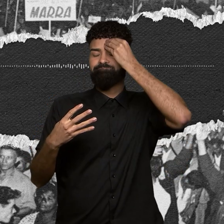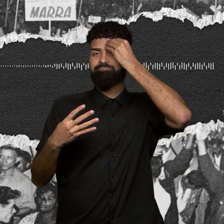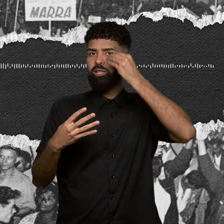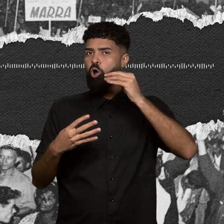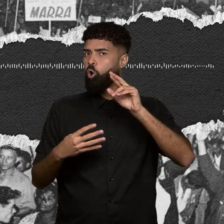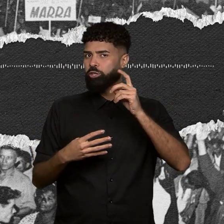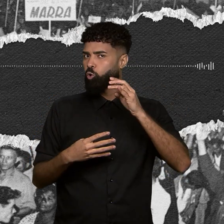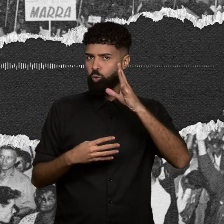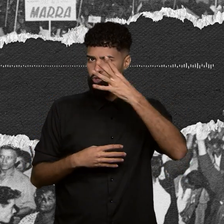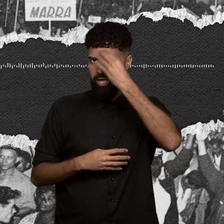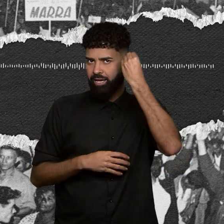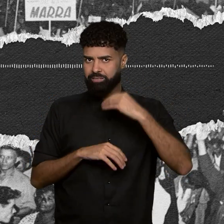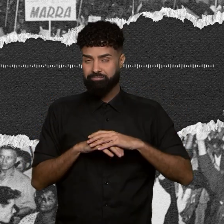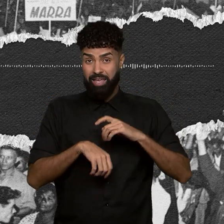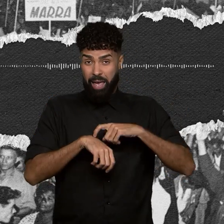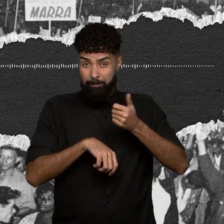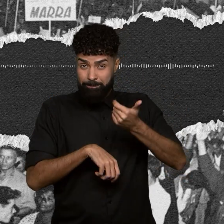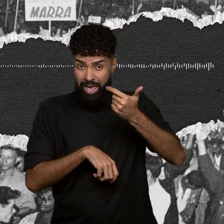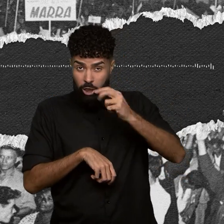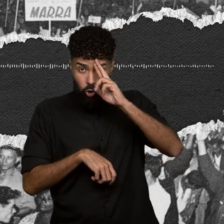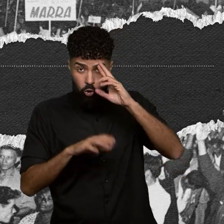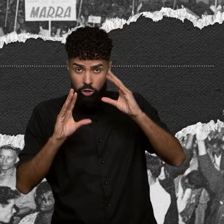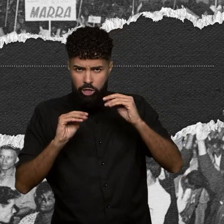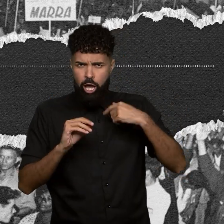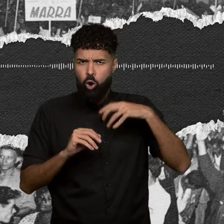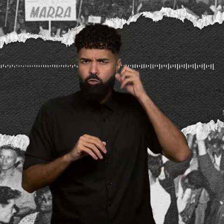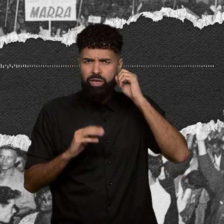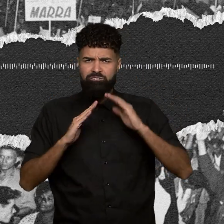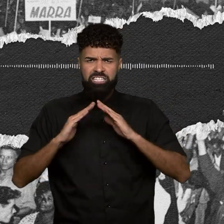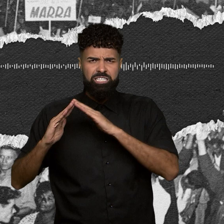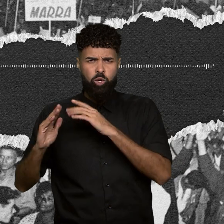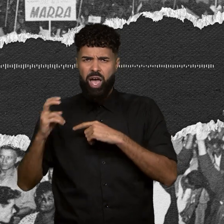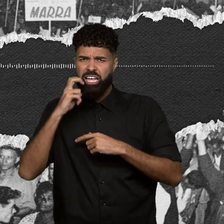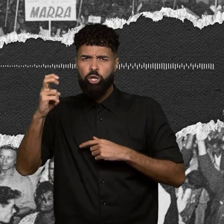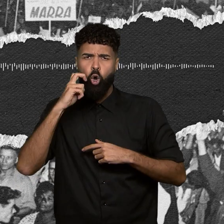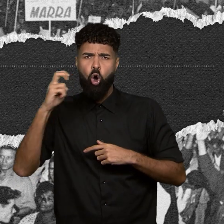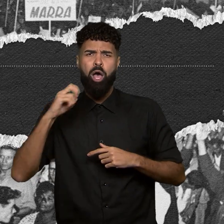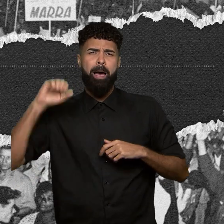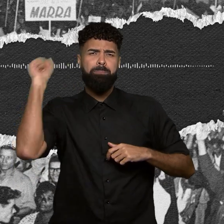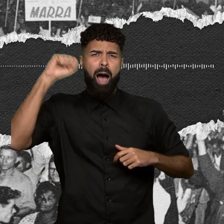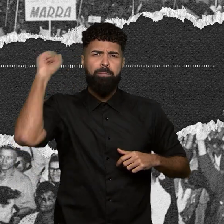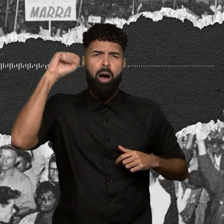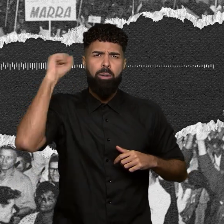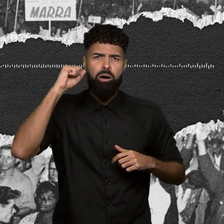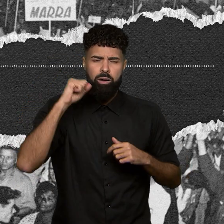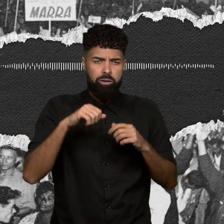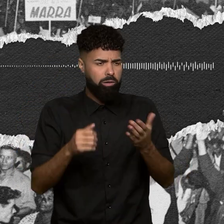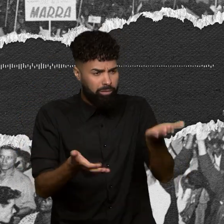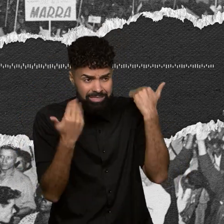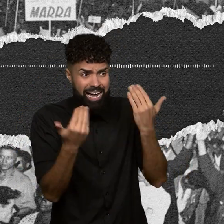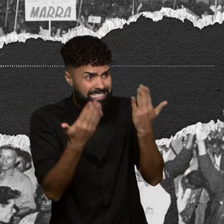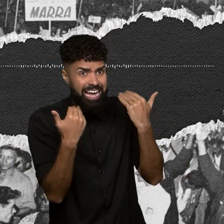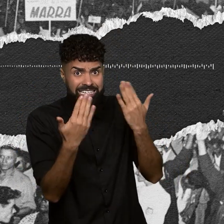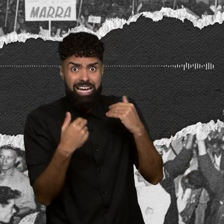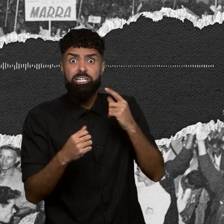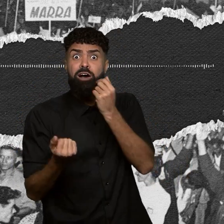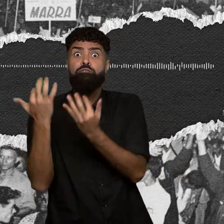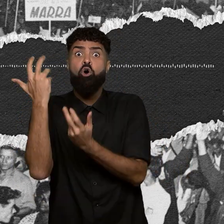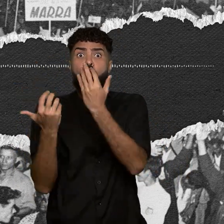escutei o pé do vizinho no barraco da minha mãe, sai, Lagoa, sai, sai, Lagoa. O barro está pegando fogo, Lagoa. Quando meu pai saiu,